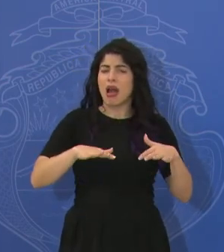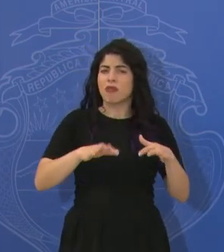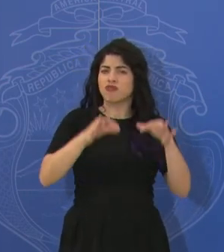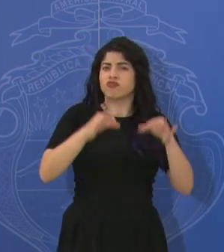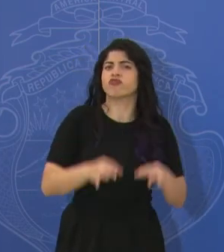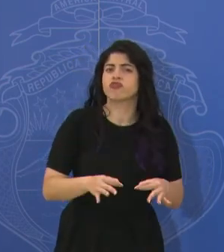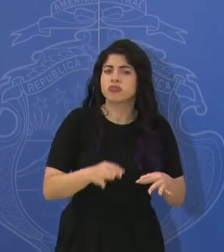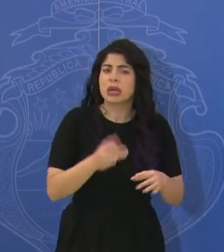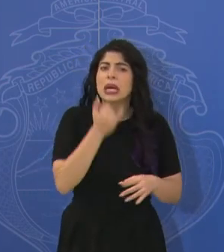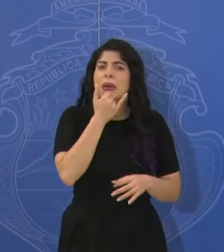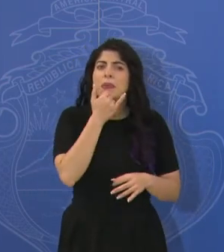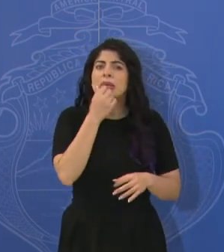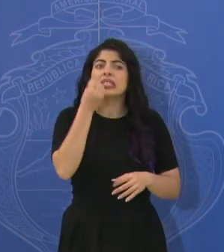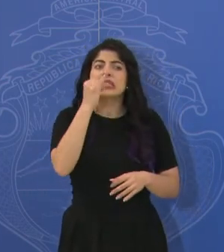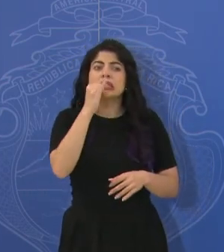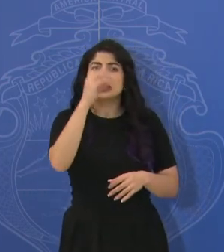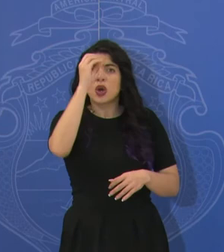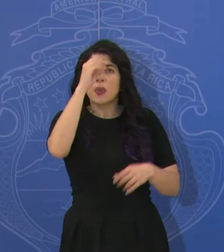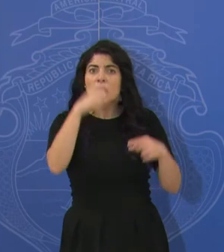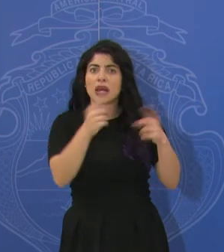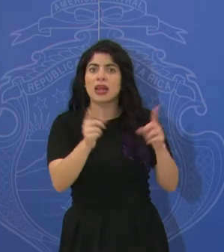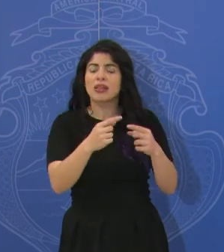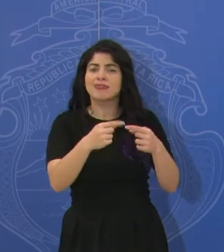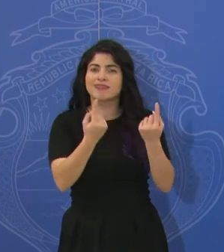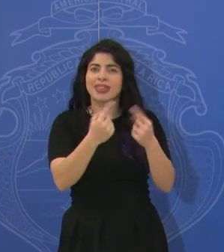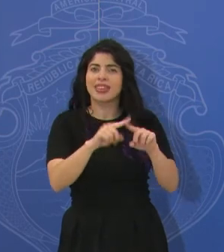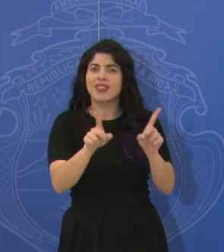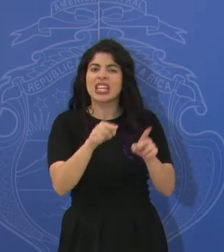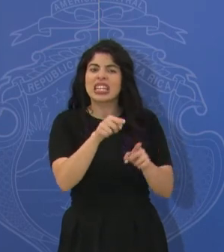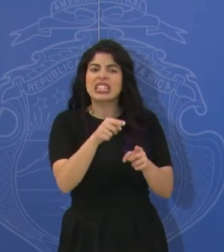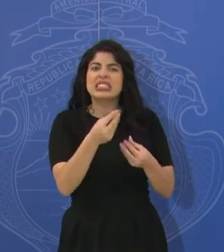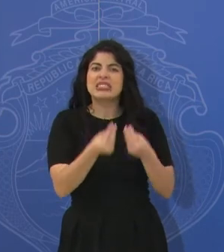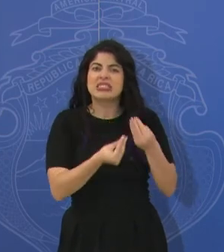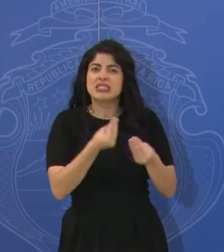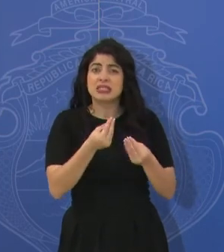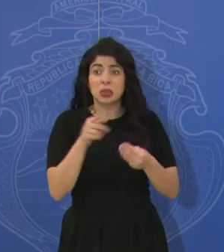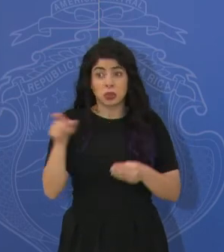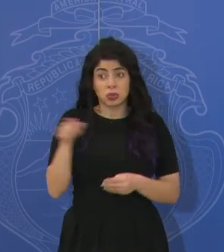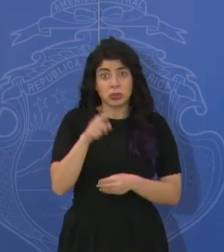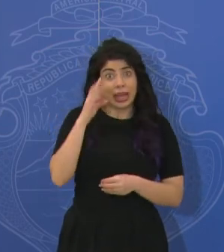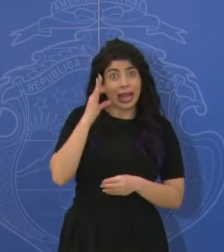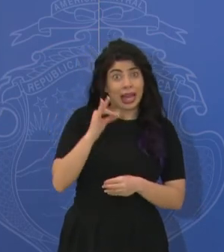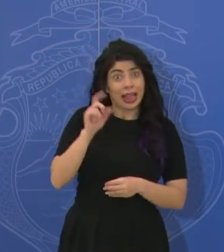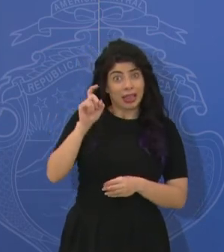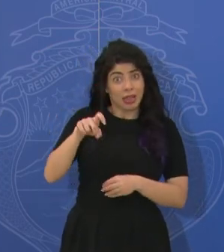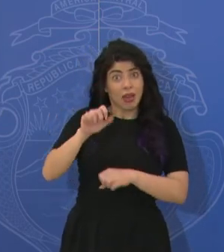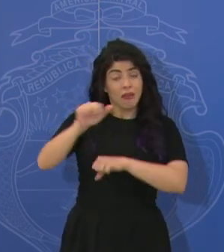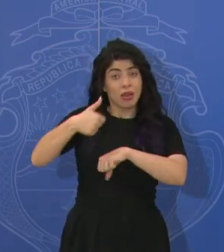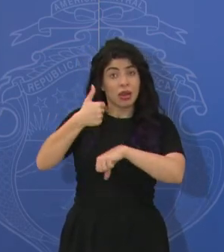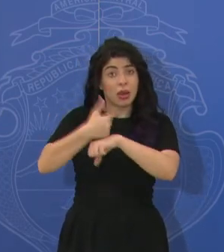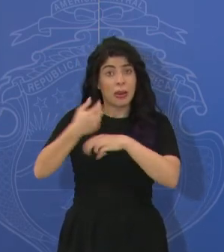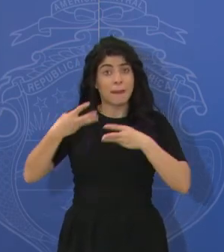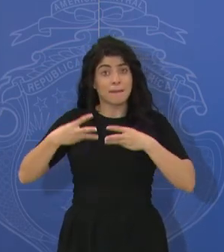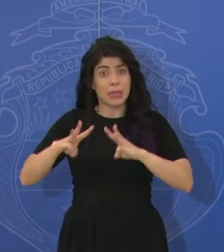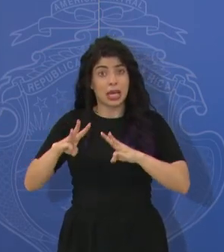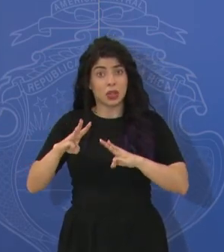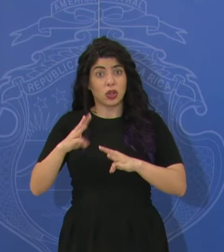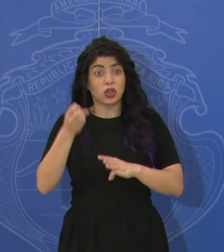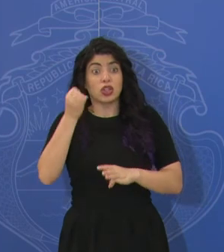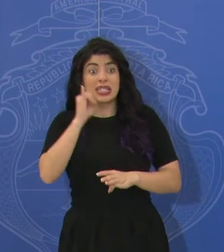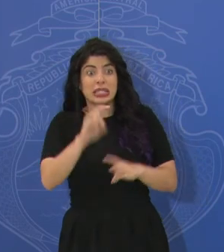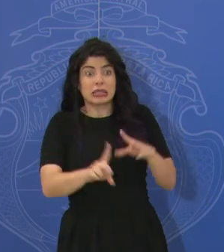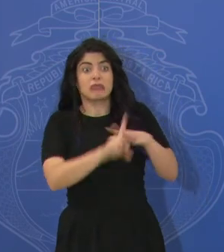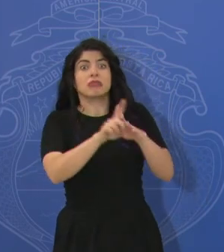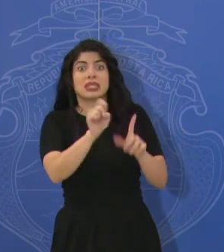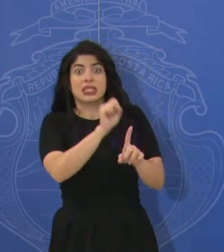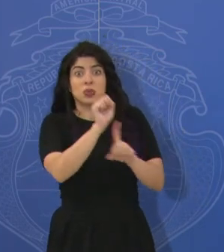¿verdad?, qué va a pasar en esos casos. Entonces, quisiéramos saber si ustedes consideran que efectivamente se tiene que definir un mecanismo para estos casos y cómo lo van